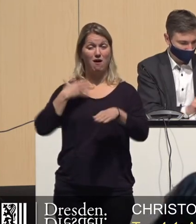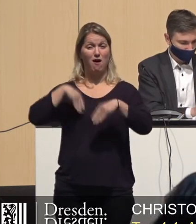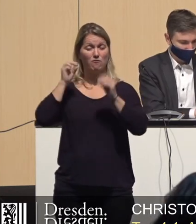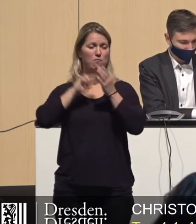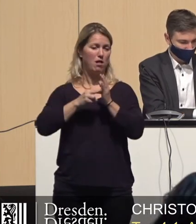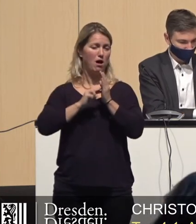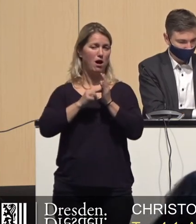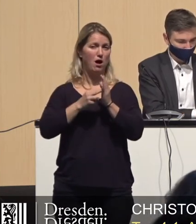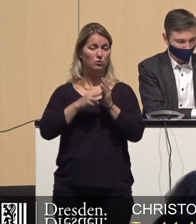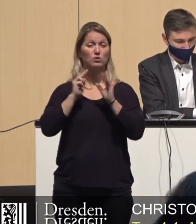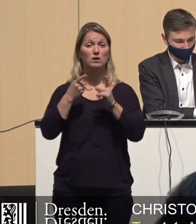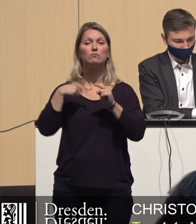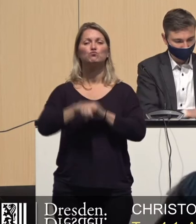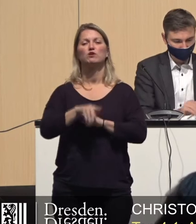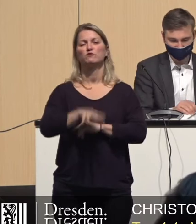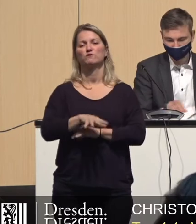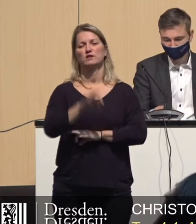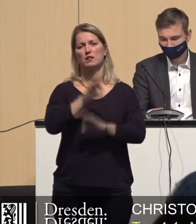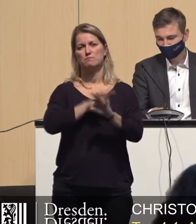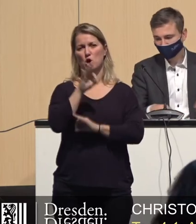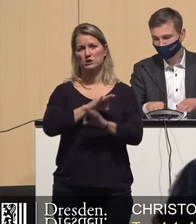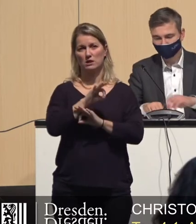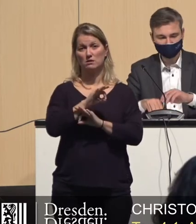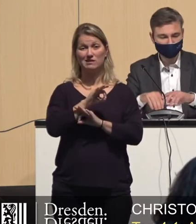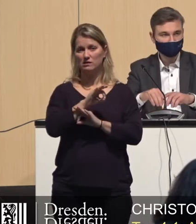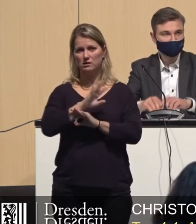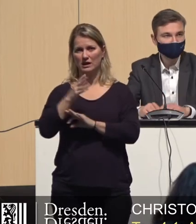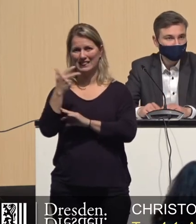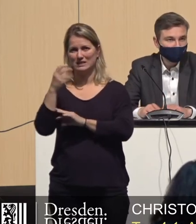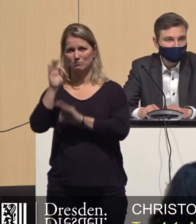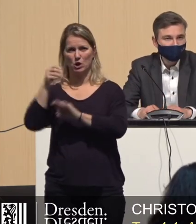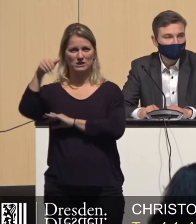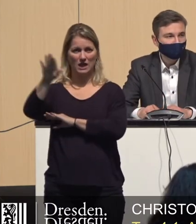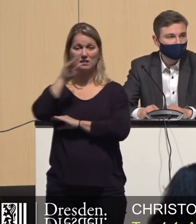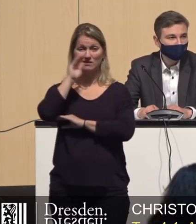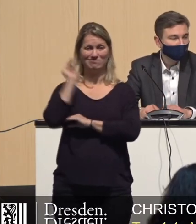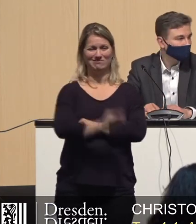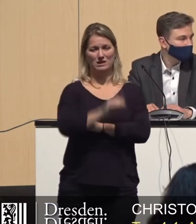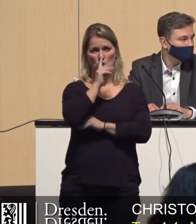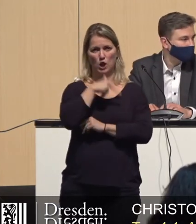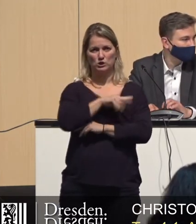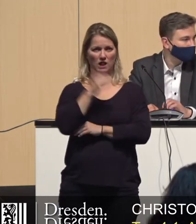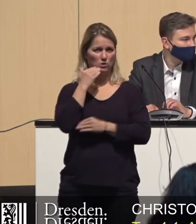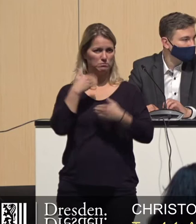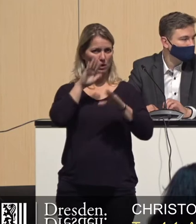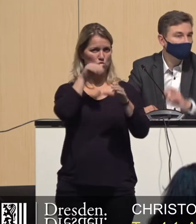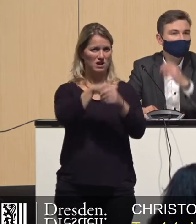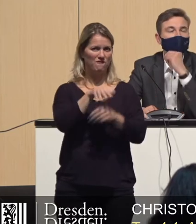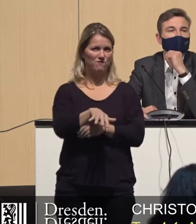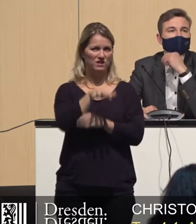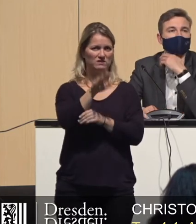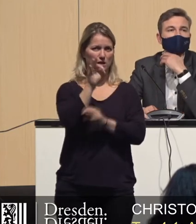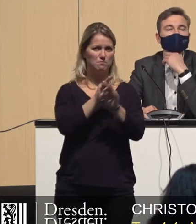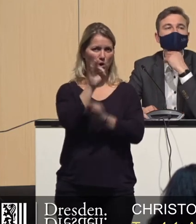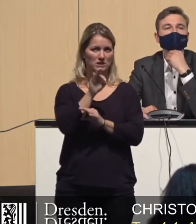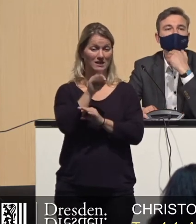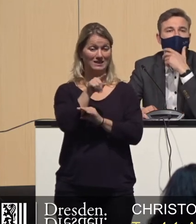sollen mit 15 Prozent anstatt 30 Prozent Sozialwohnungsbau gebaut werden können. Diese Ganze wollen wir jetzt